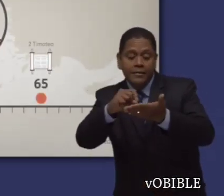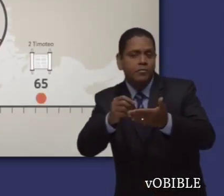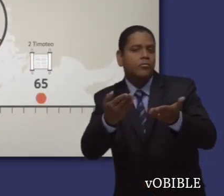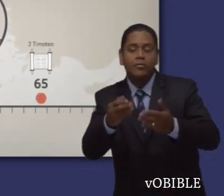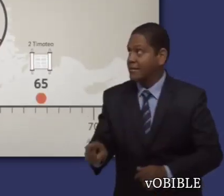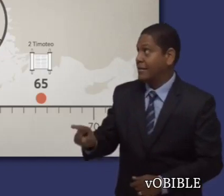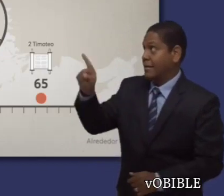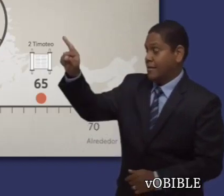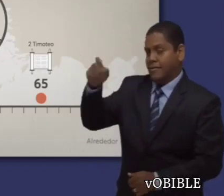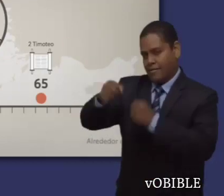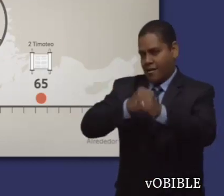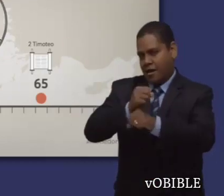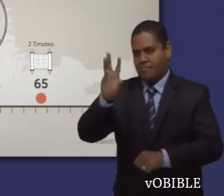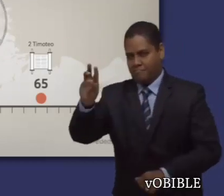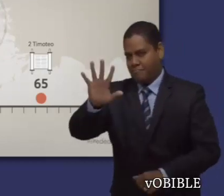65.